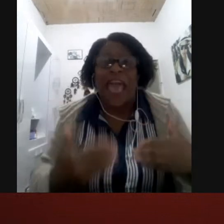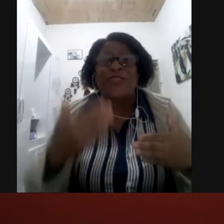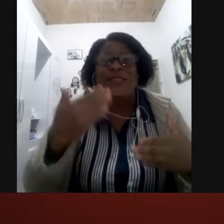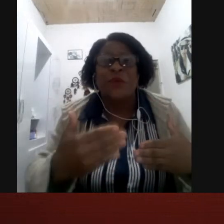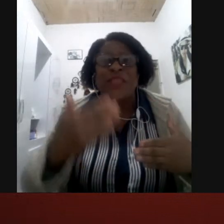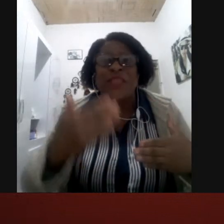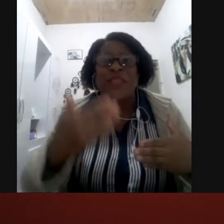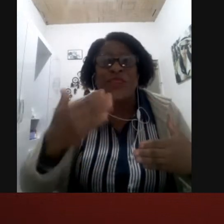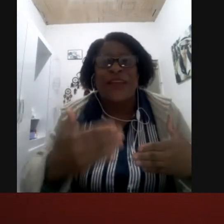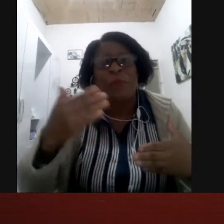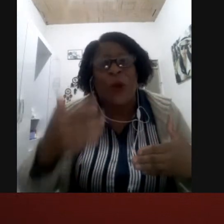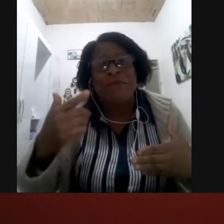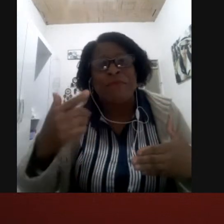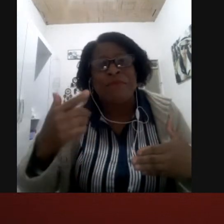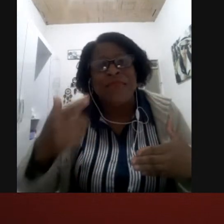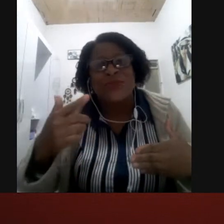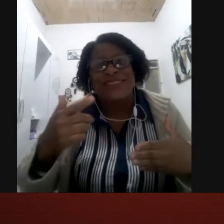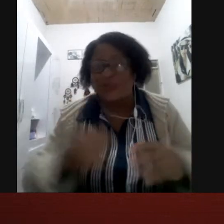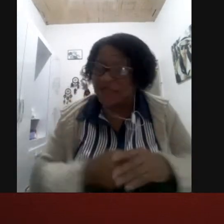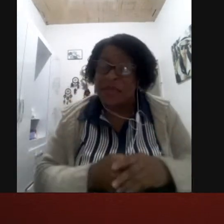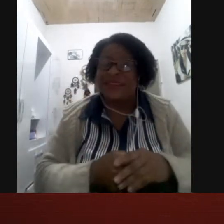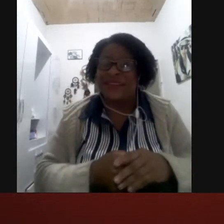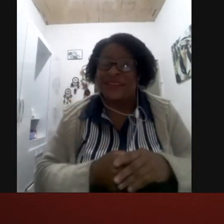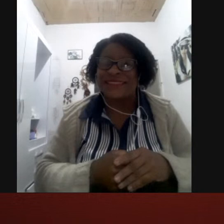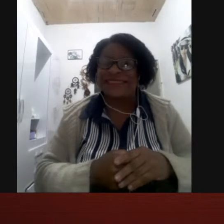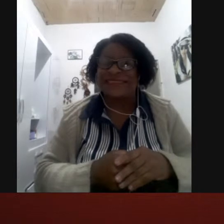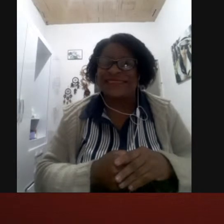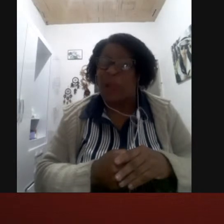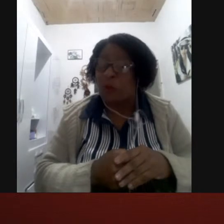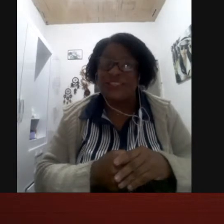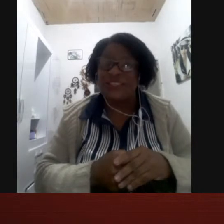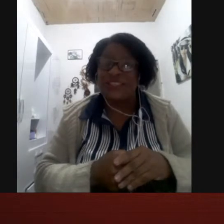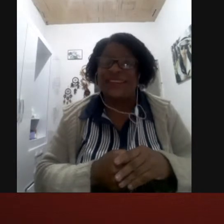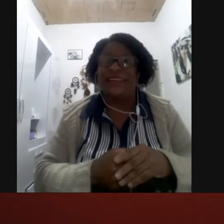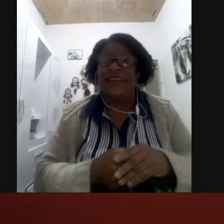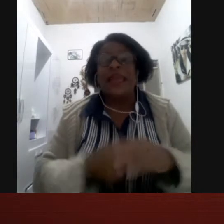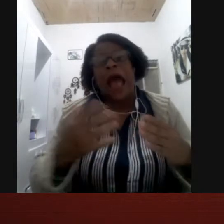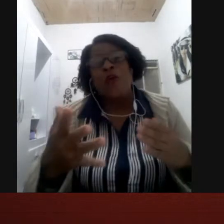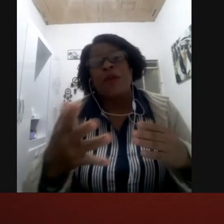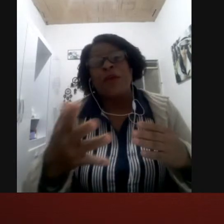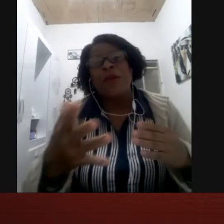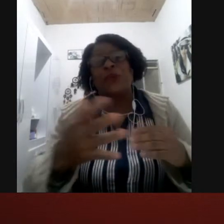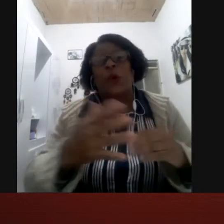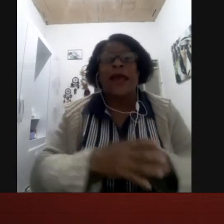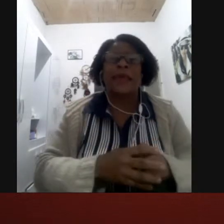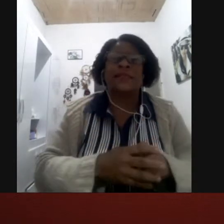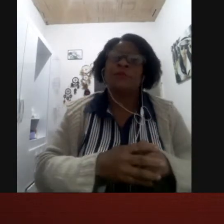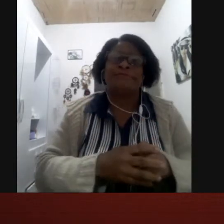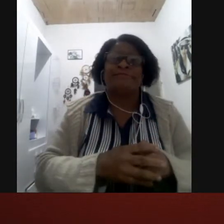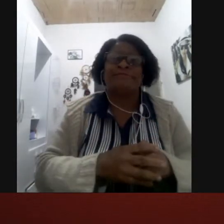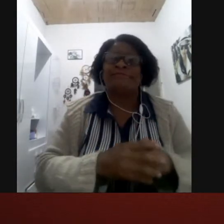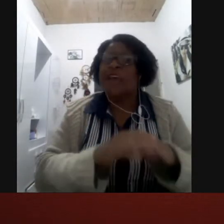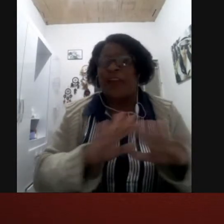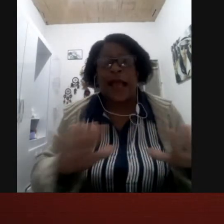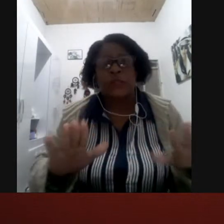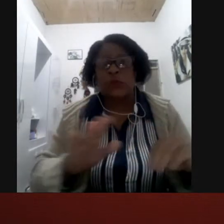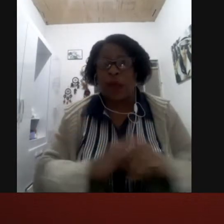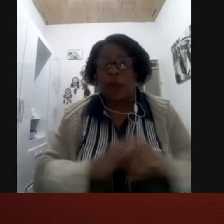2002 proibidos de usar Libras não podia aí começou com oralismo fracasso total